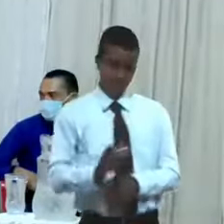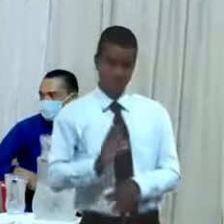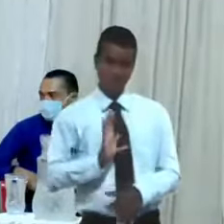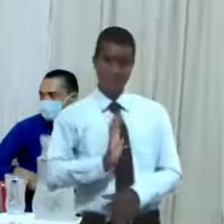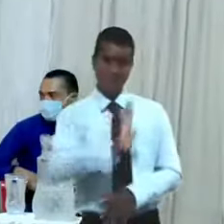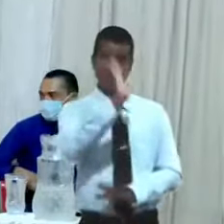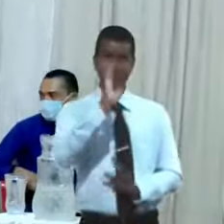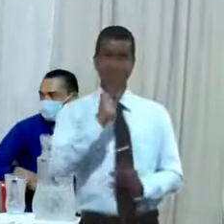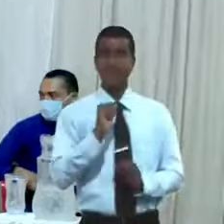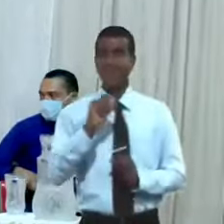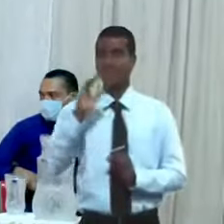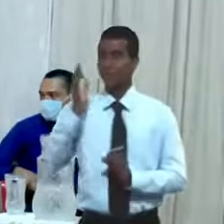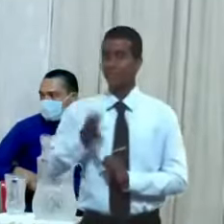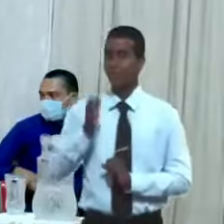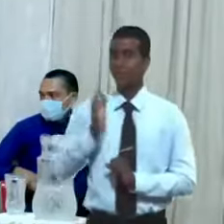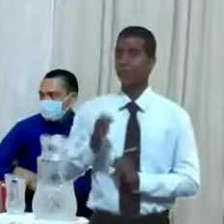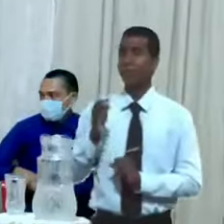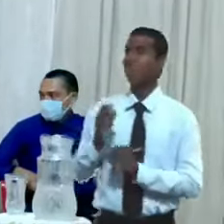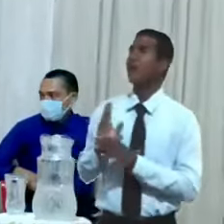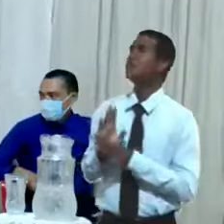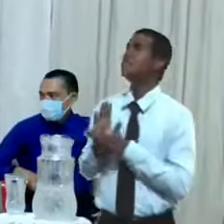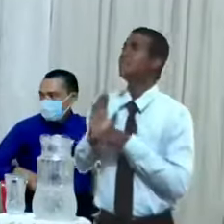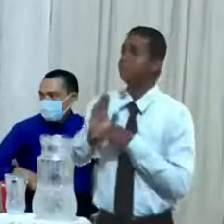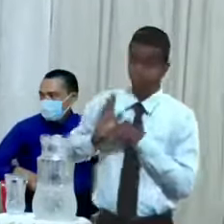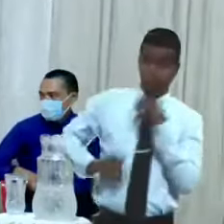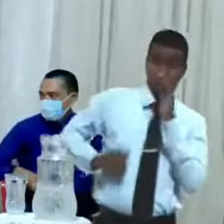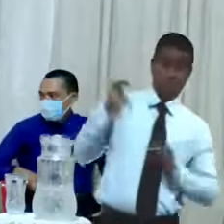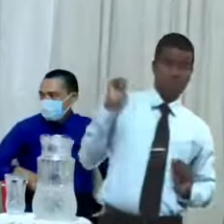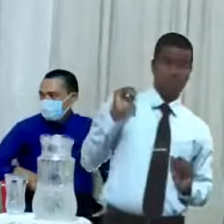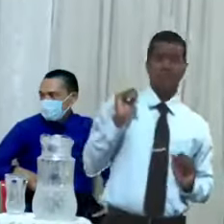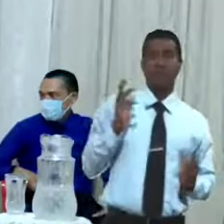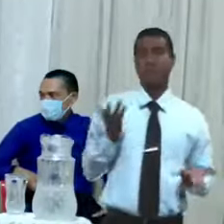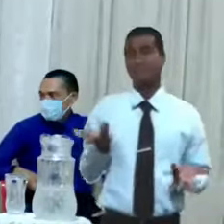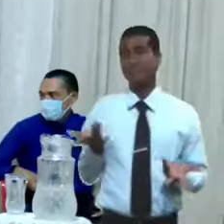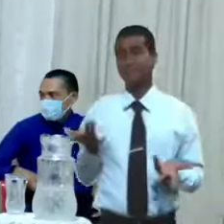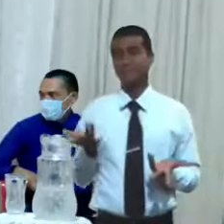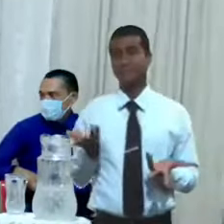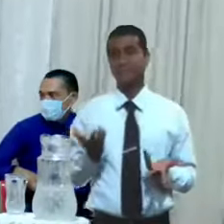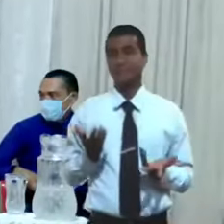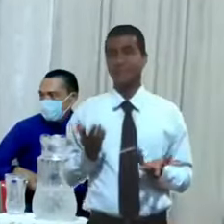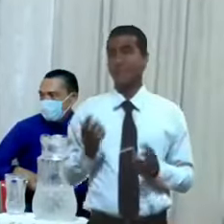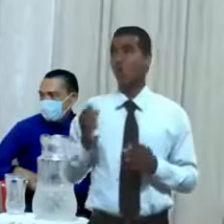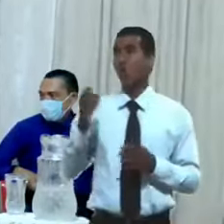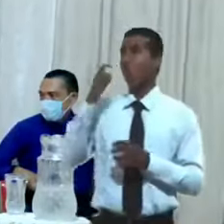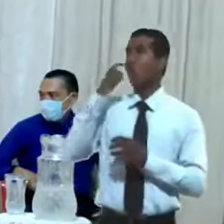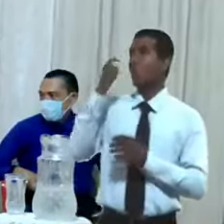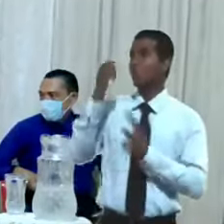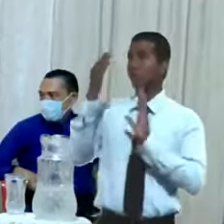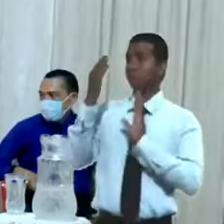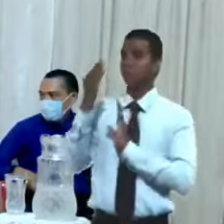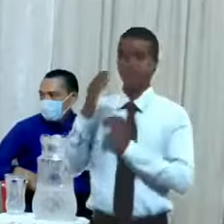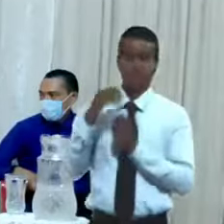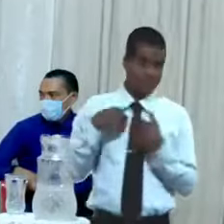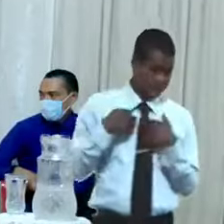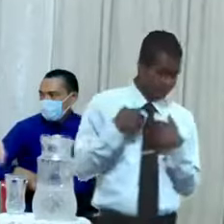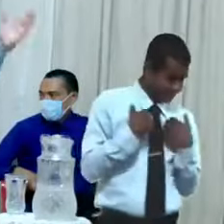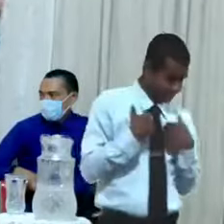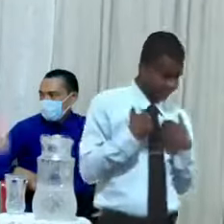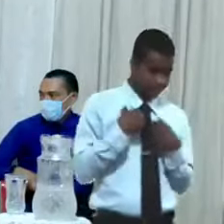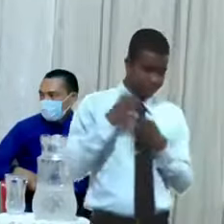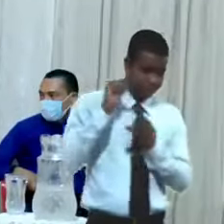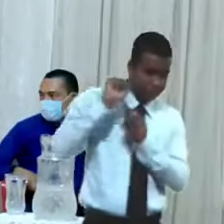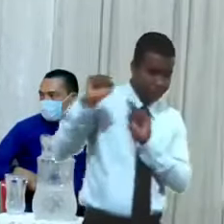tratará de huir, tratará de enfrentarse, tratará de enojarse y para